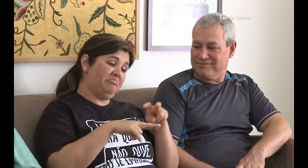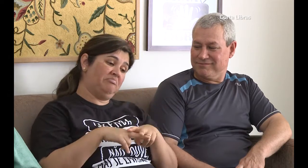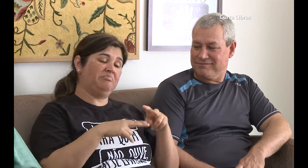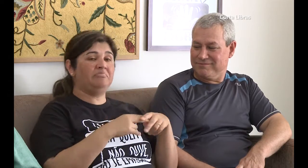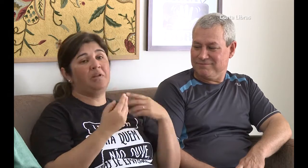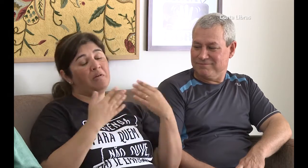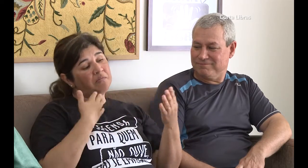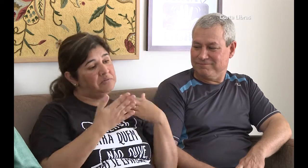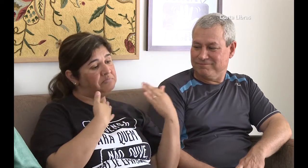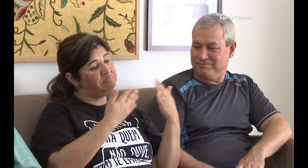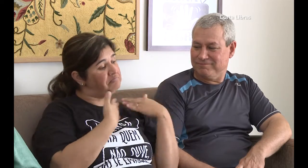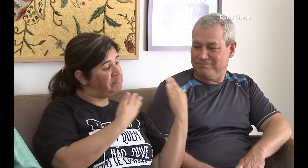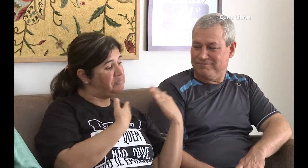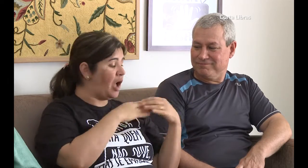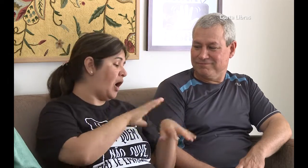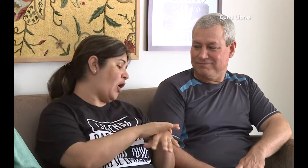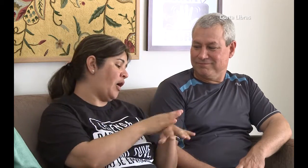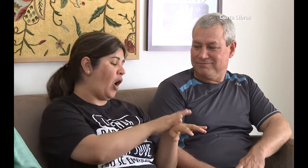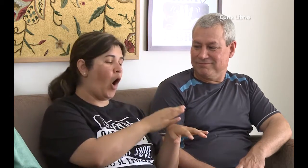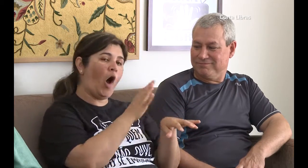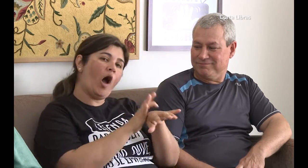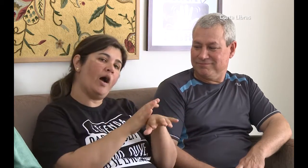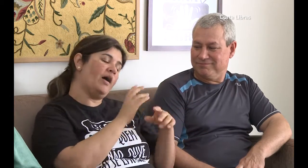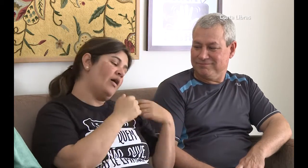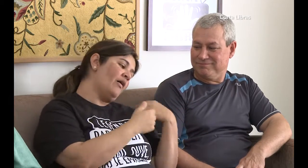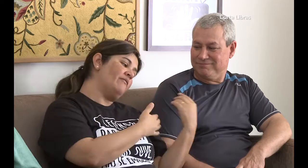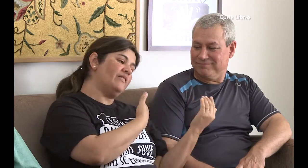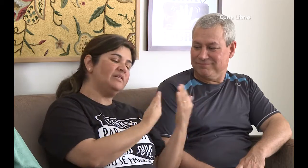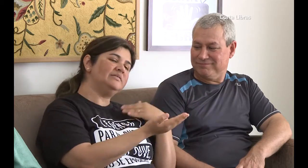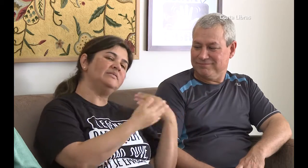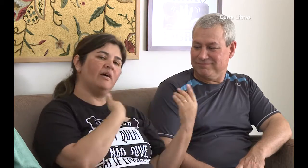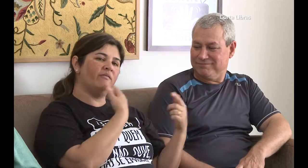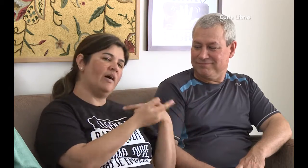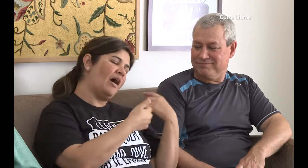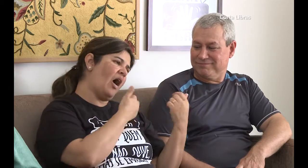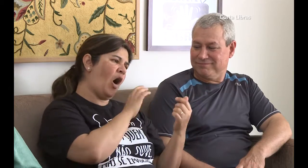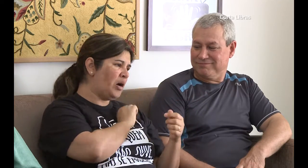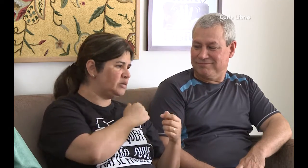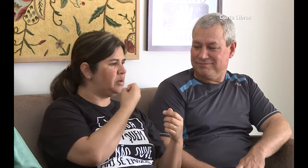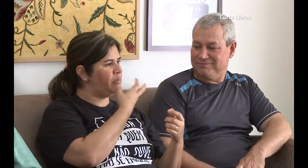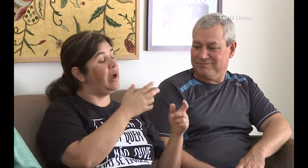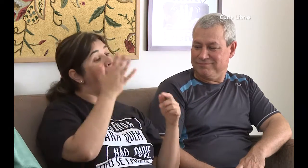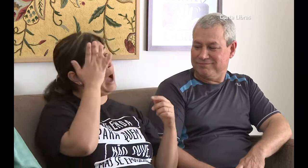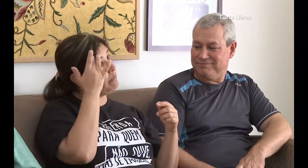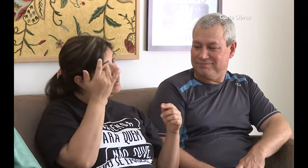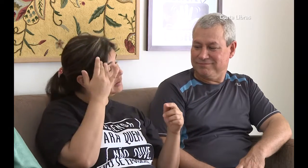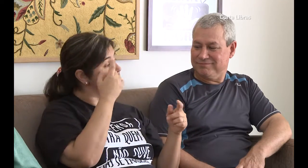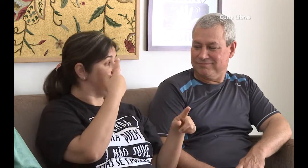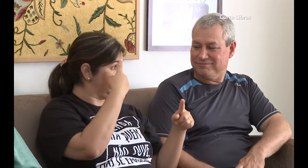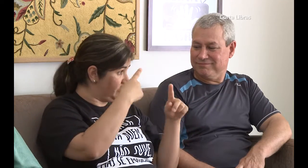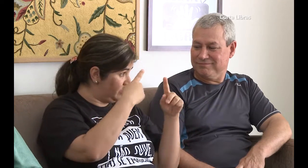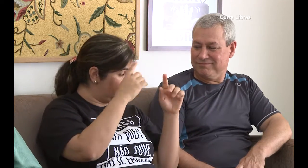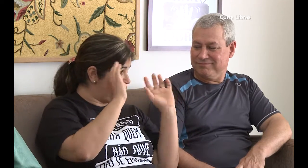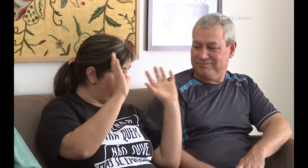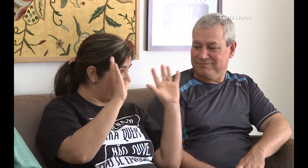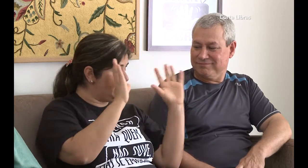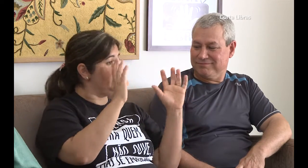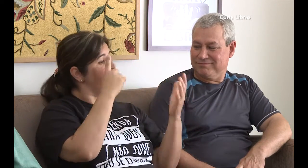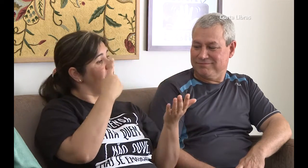Foi então que eu conheci o Jefferson. Em uma dessas festas, nós nos encontramos e ele me convidou para dançar. Foi bem tranquilo. Depois